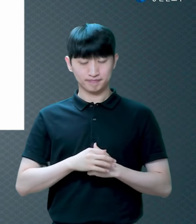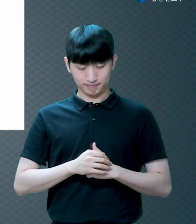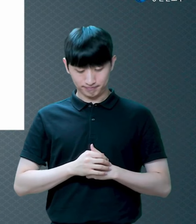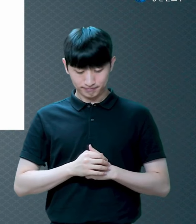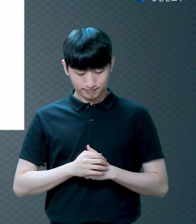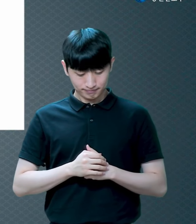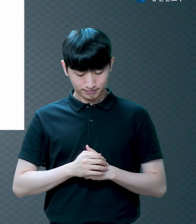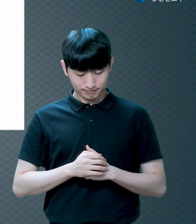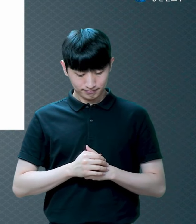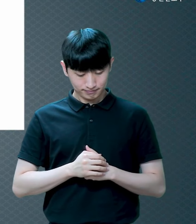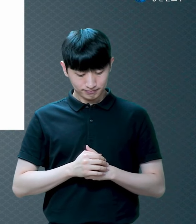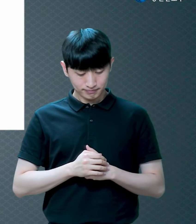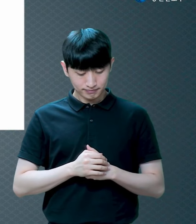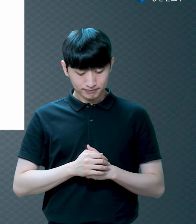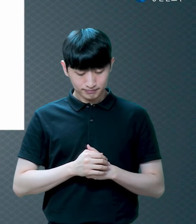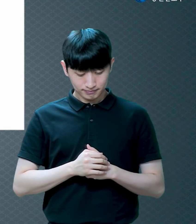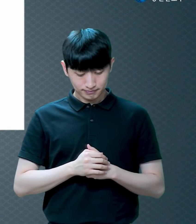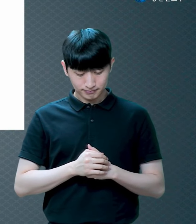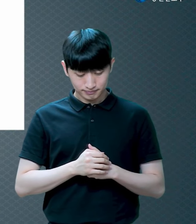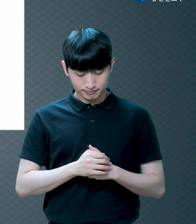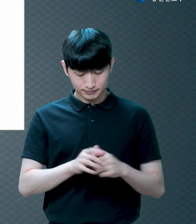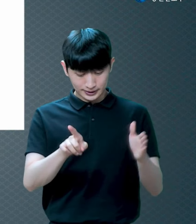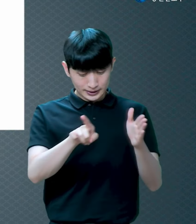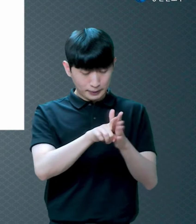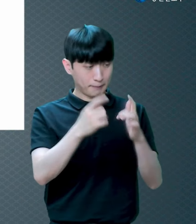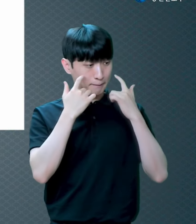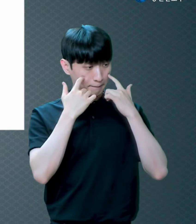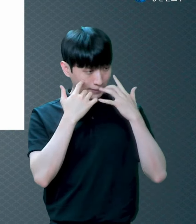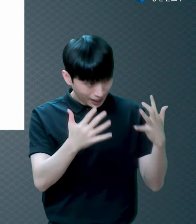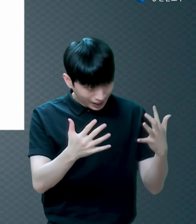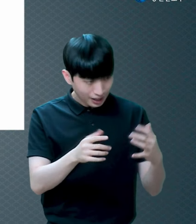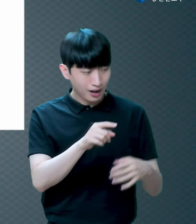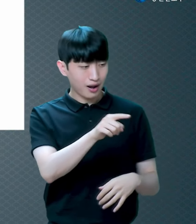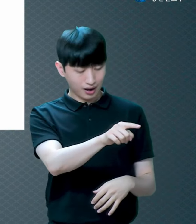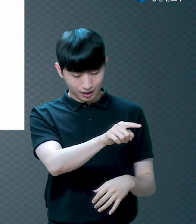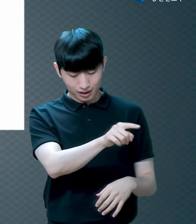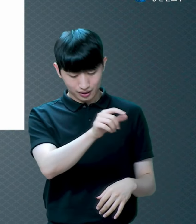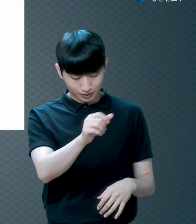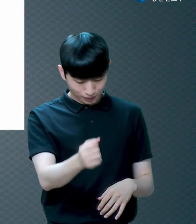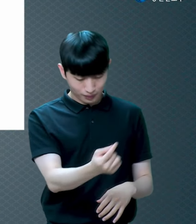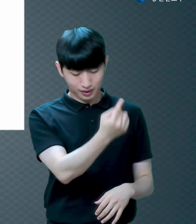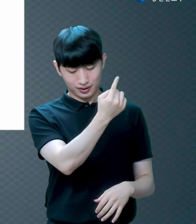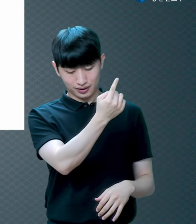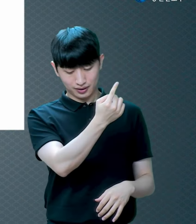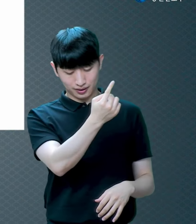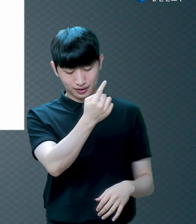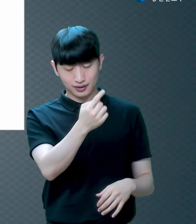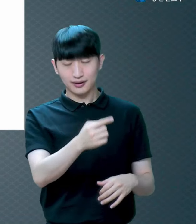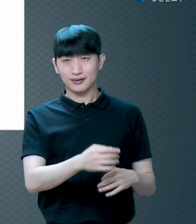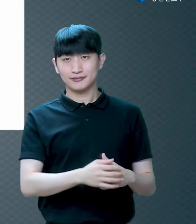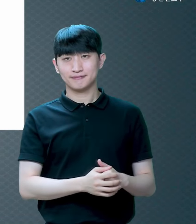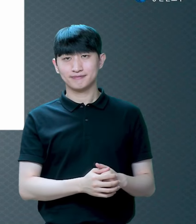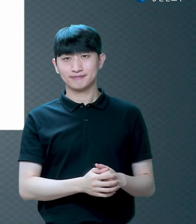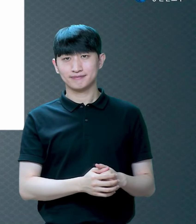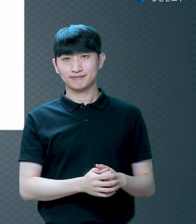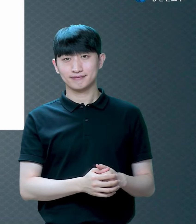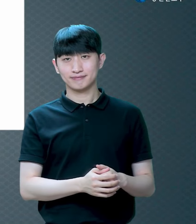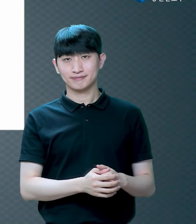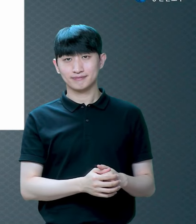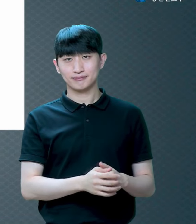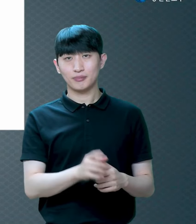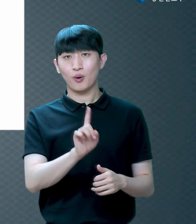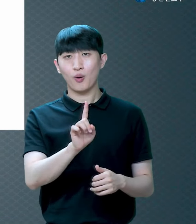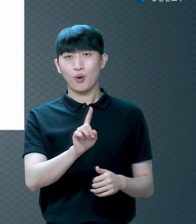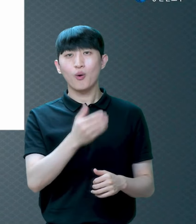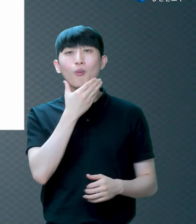헛되이 믿지 아니하였으면 이로말미야마 이로말미야마 이것도 보금